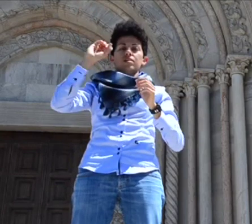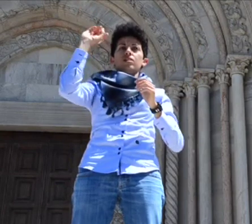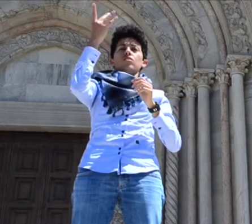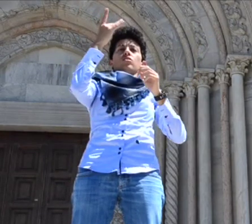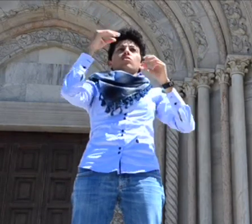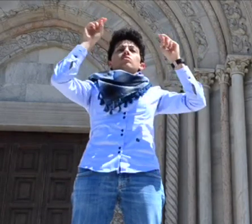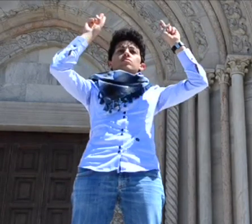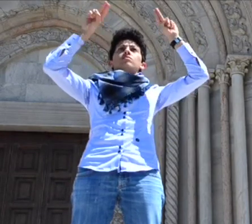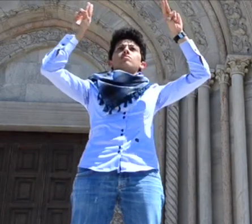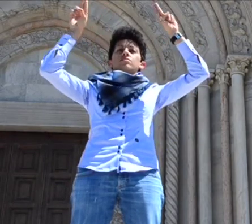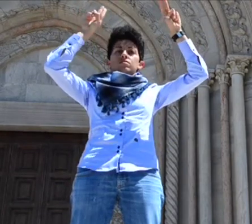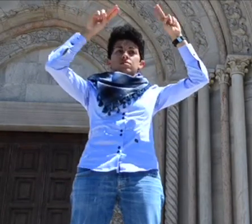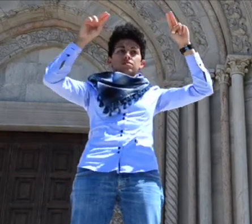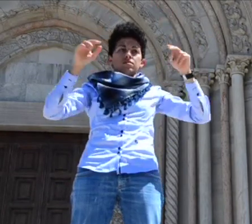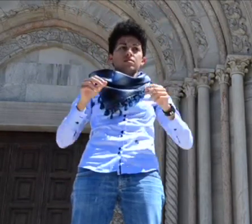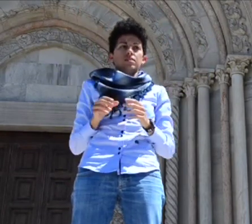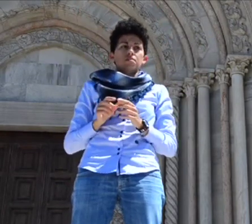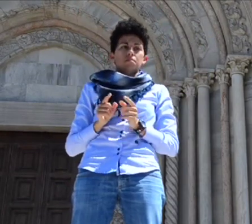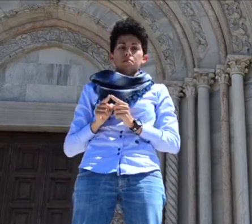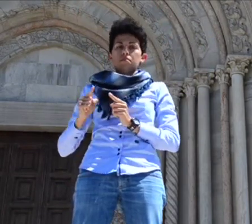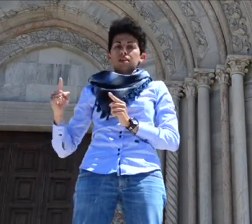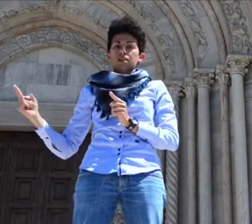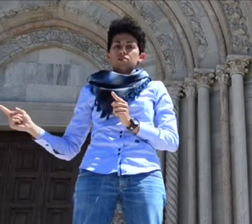carenato in legno dipinto, risalente al secolo quindicesimo.